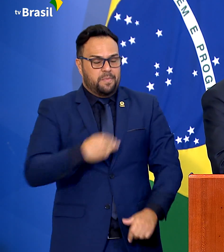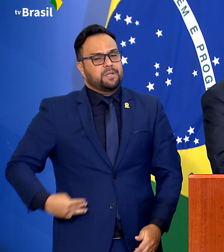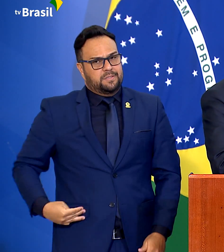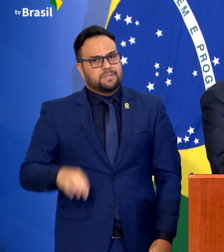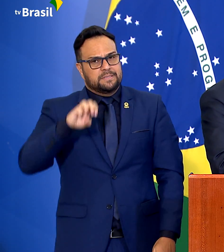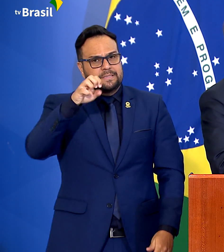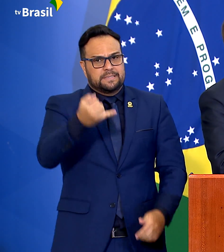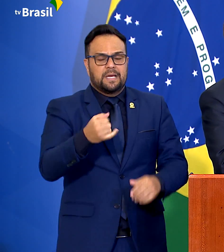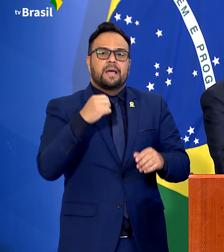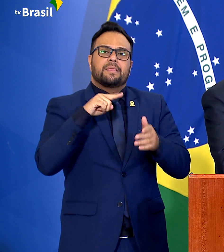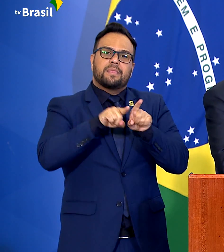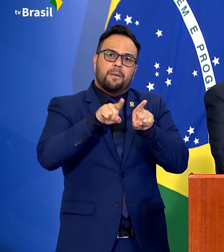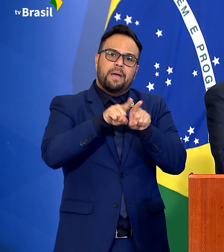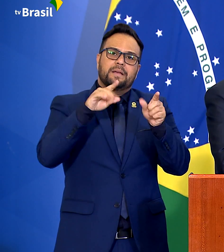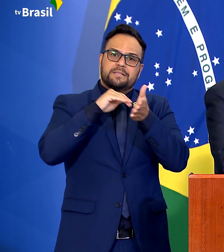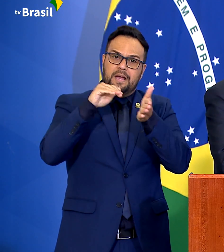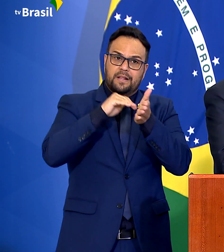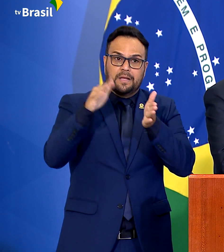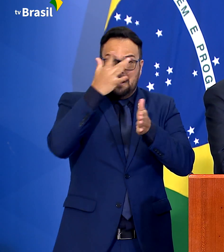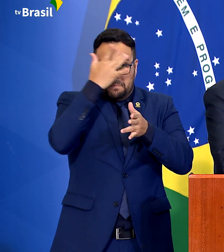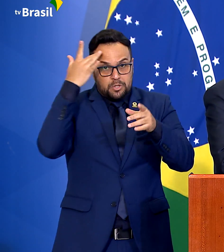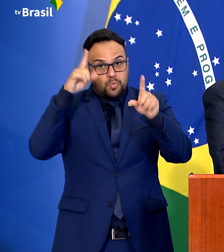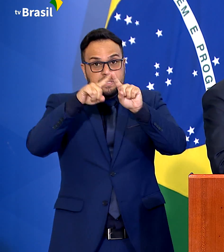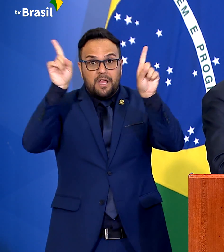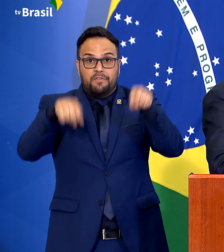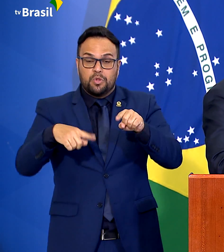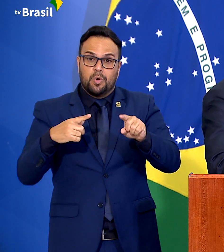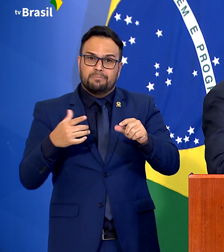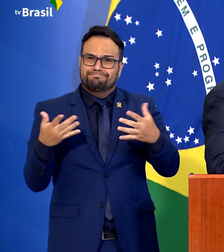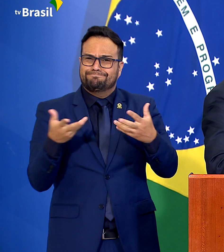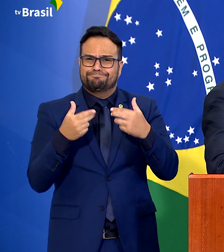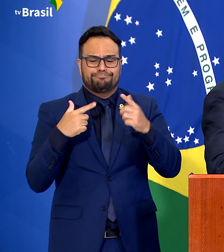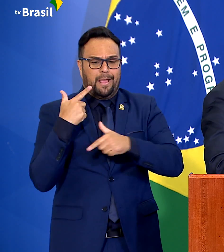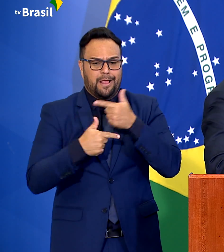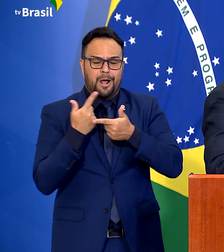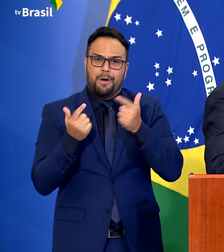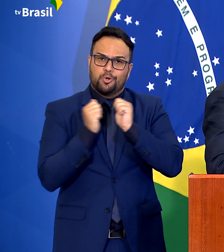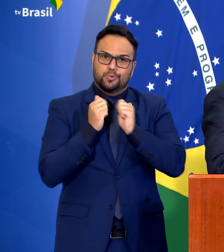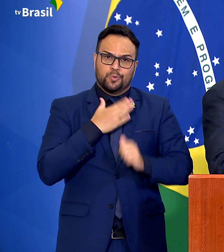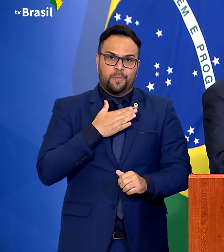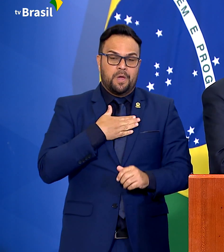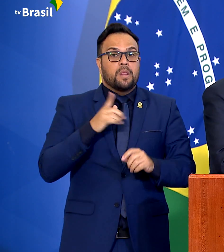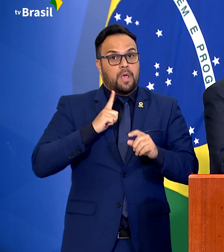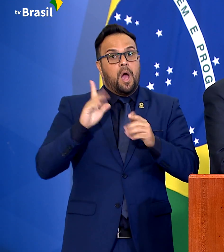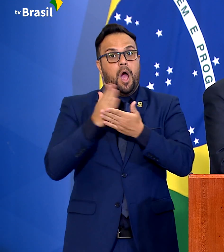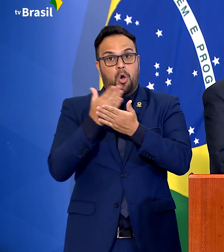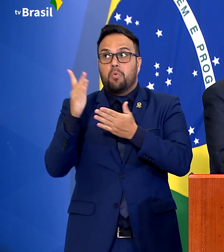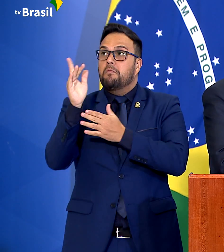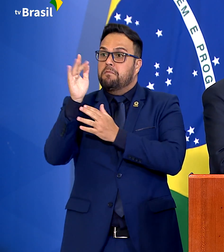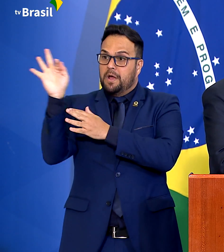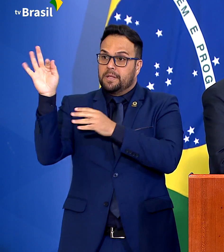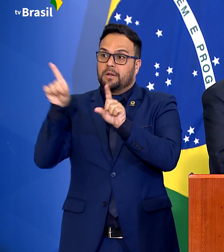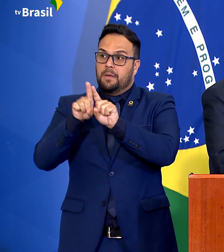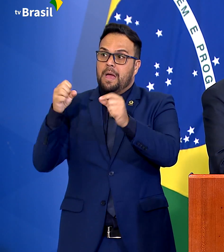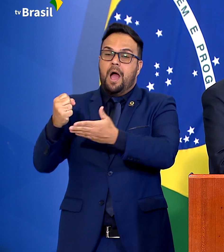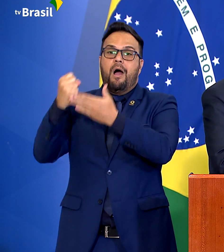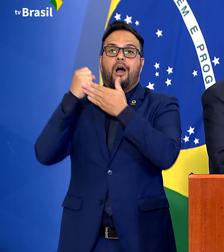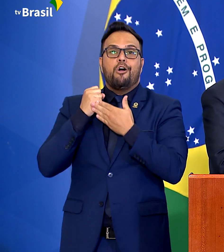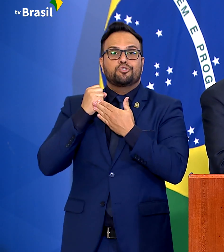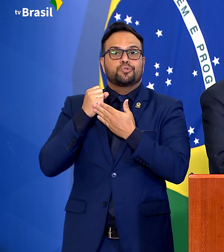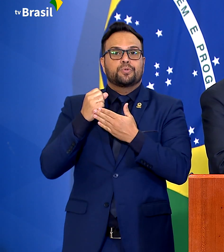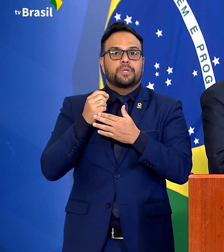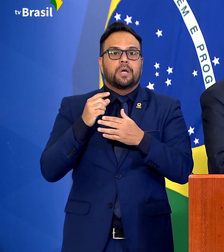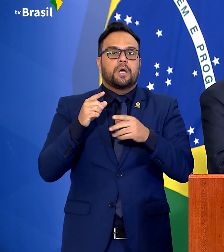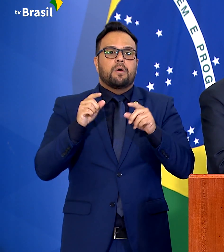secretários, são servidores, não só federal, como do Distrito Federal, que nos ajudam